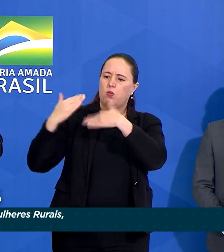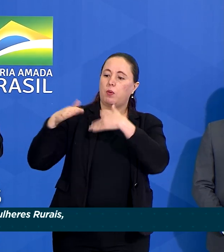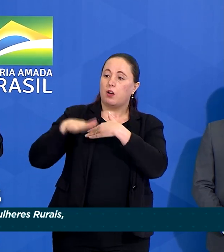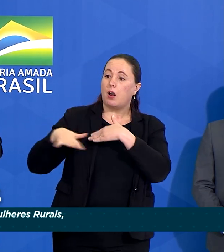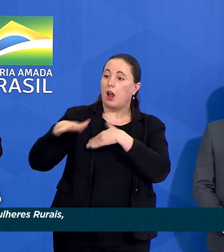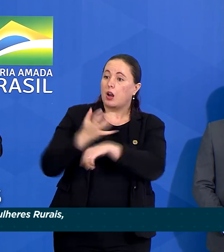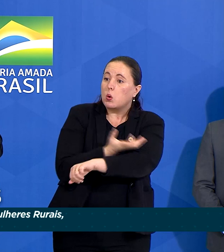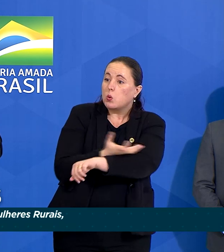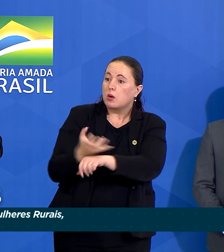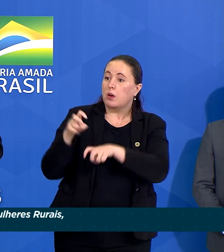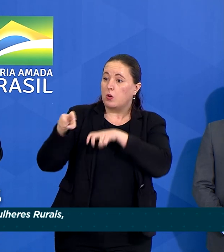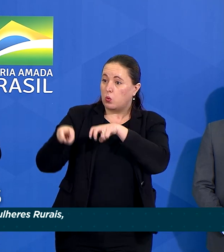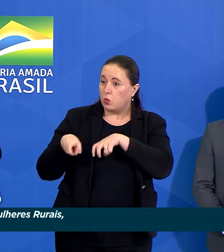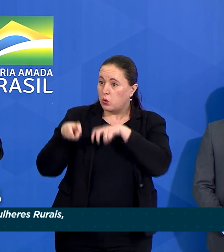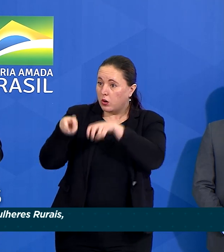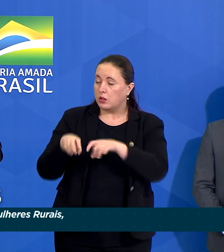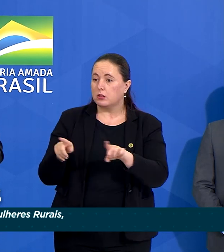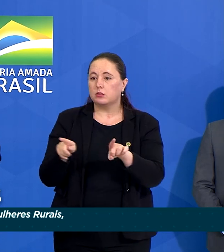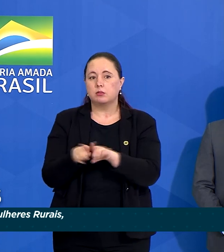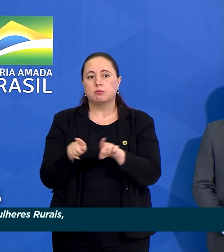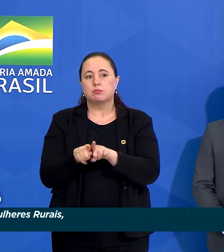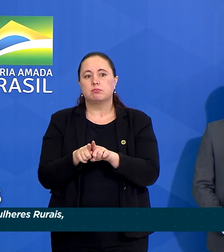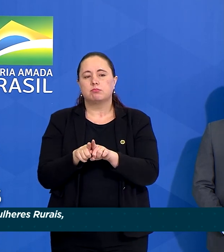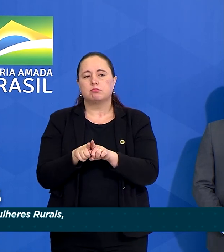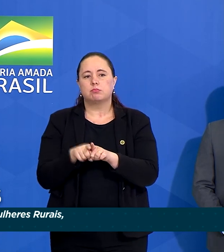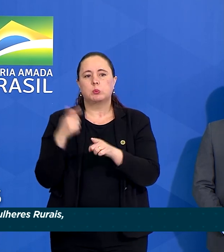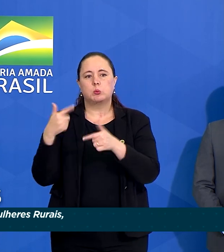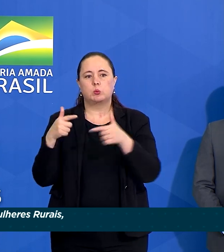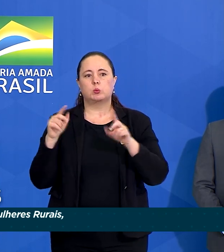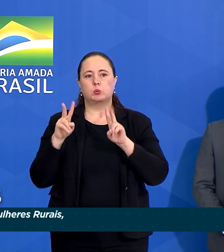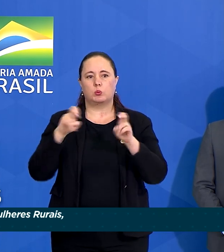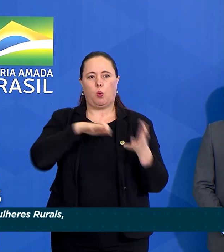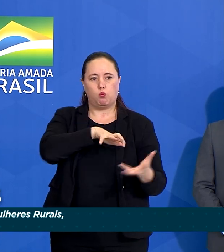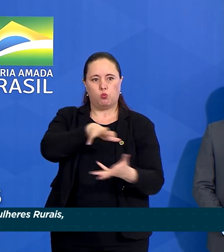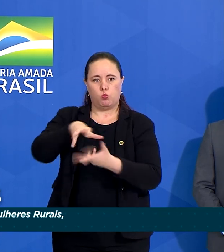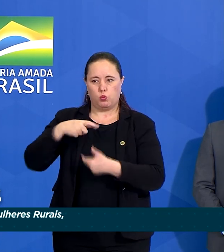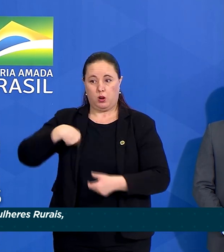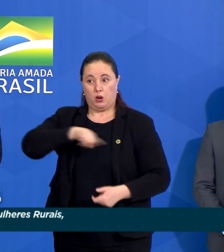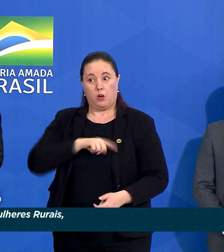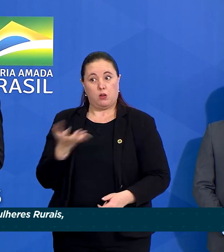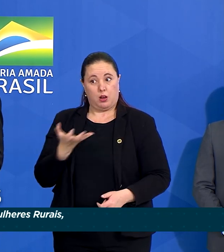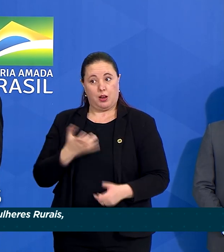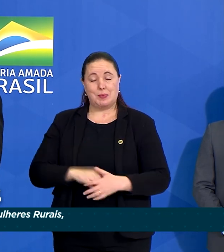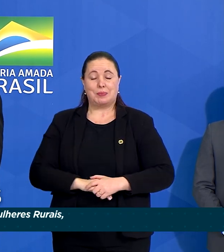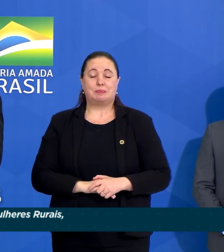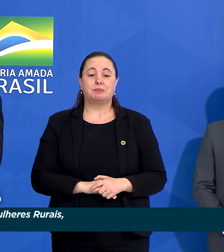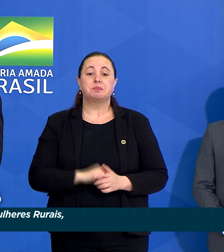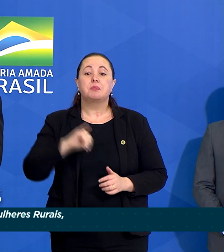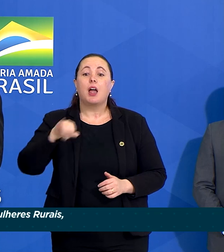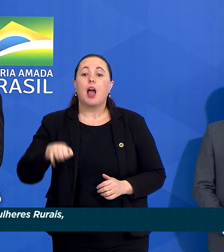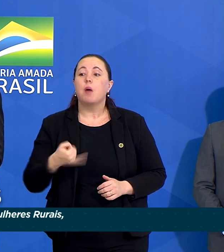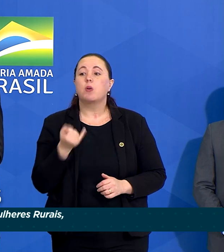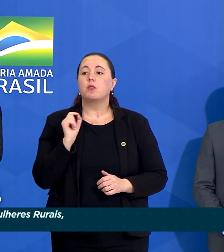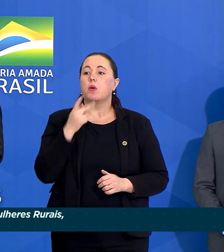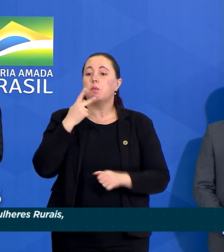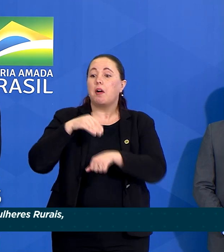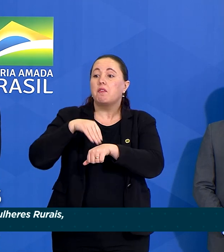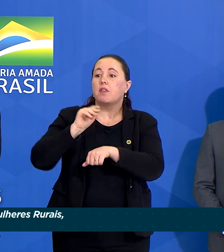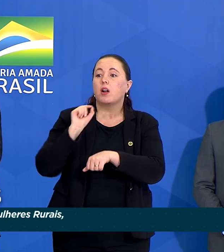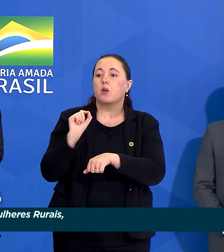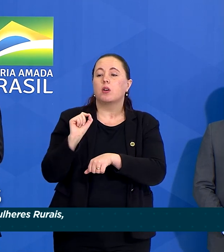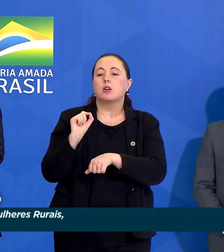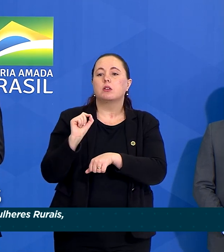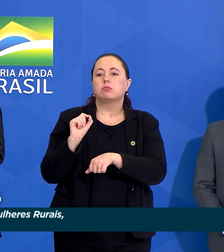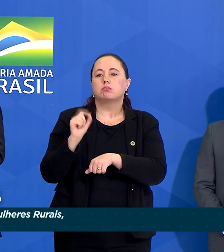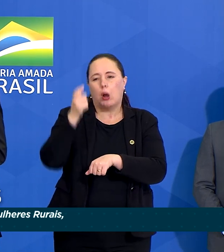e para o mundo que queremos. Aproveito também para contar sobre uma grata